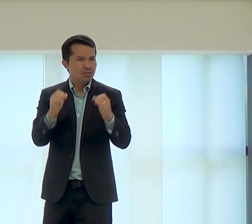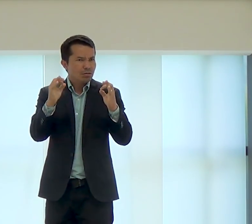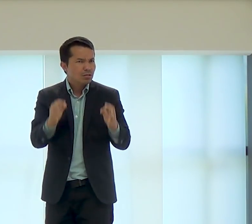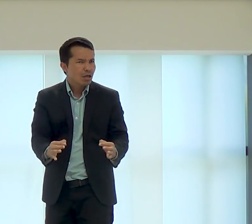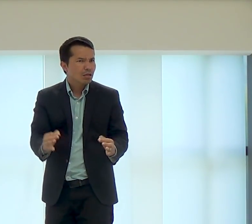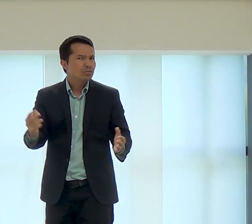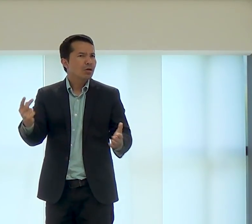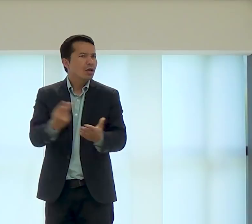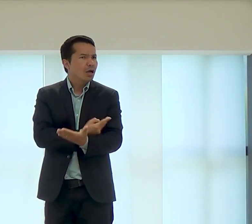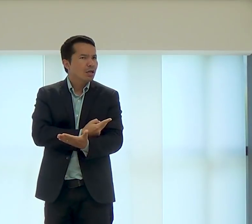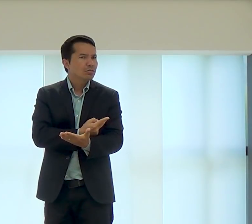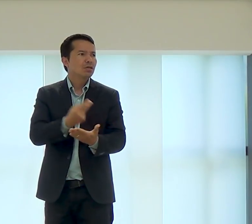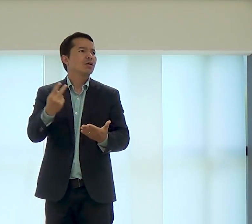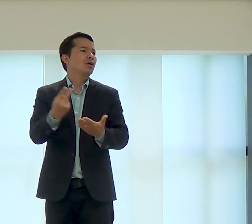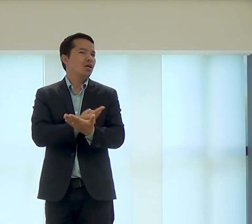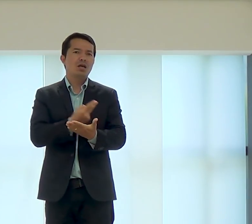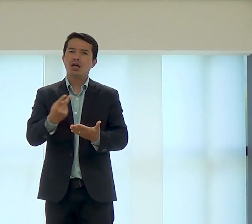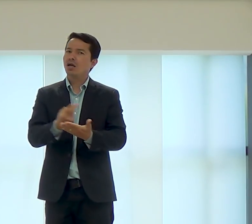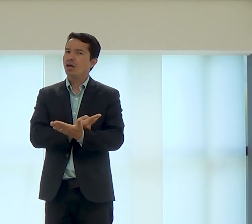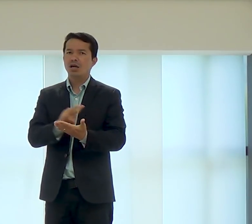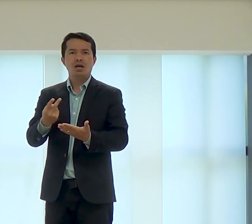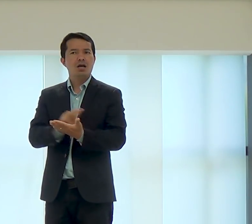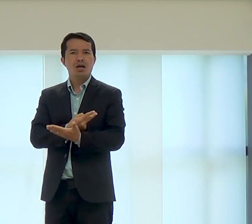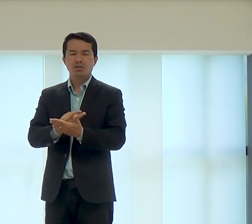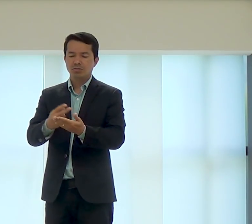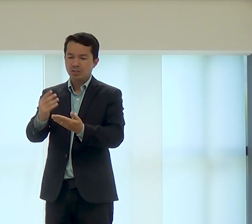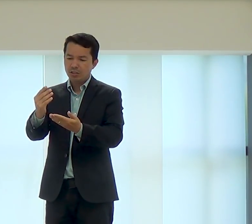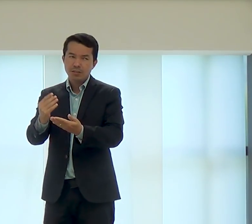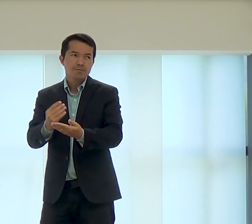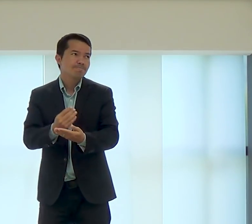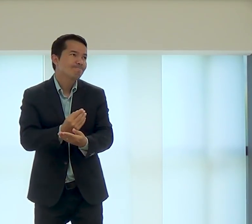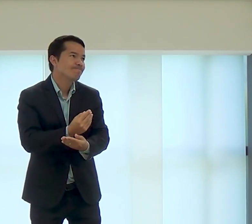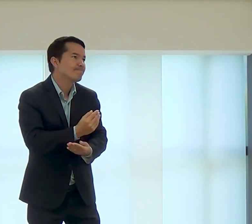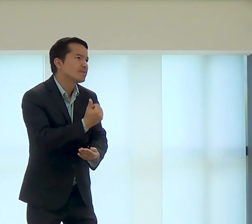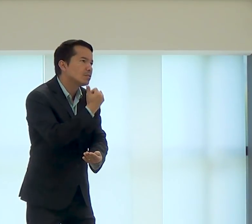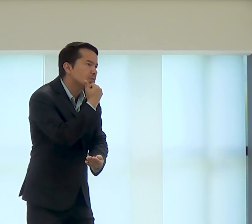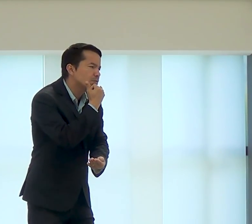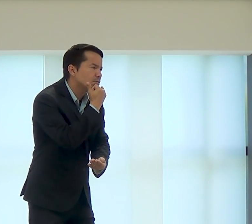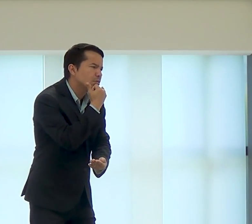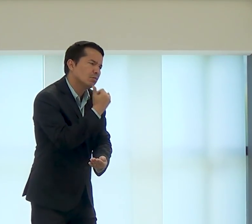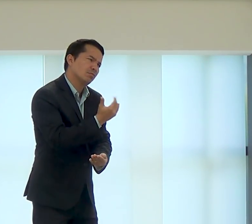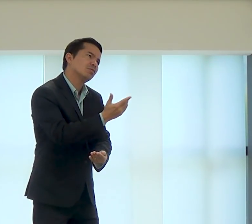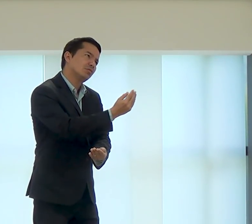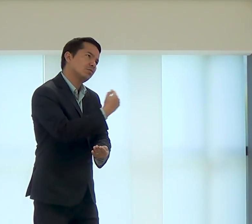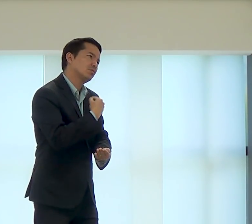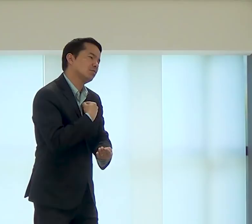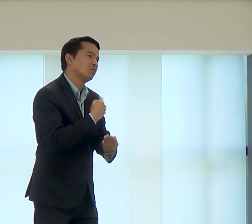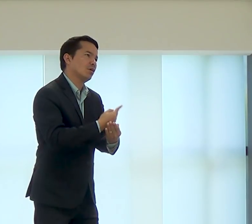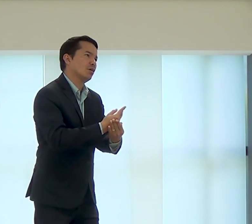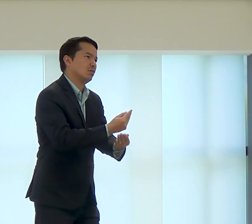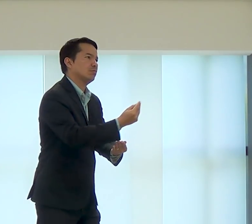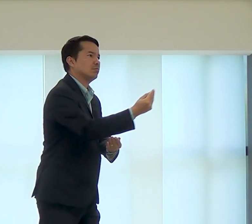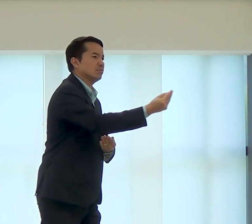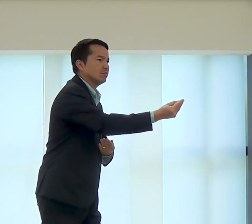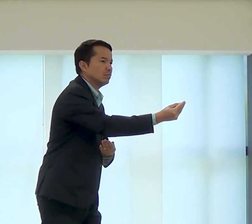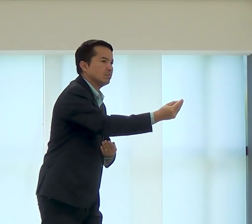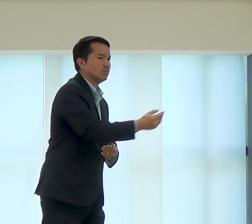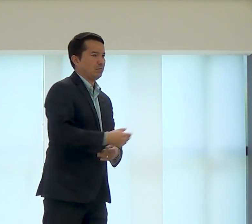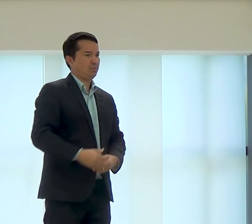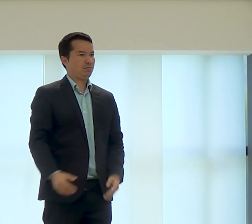Hoje é meu dia de sorte. Se é certo ou errado? Isso é errado. Eu tenho que, quando eu vejo isso, devolver